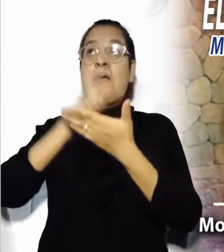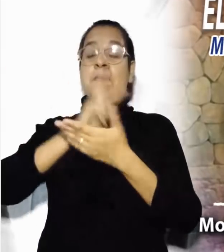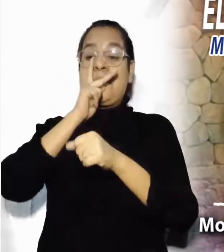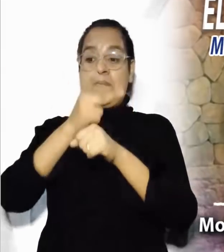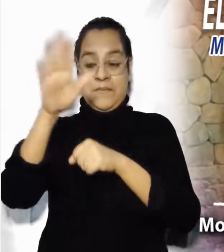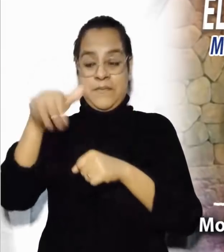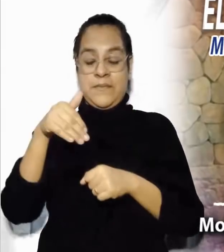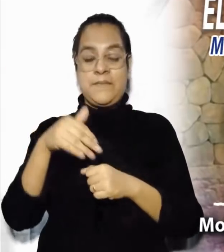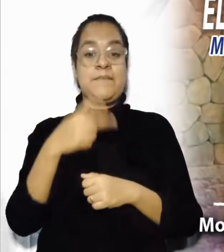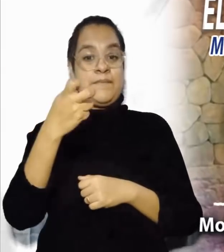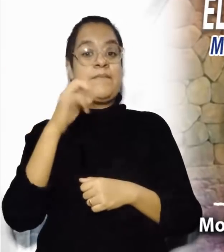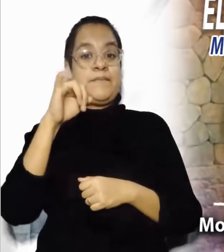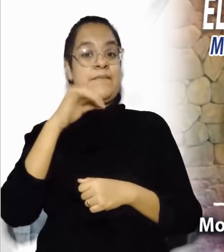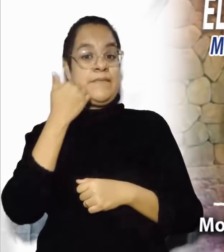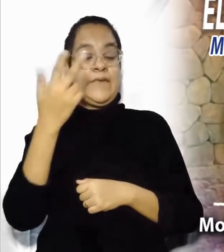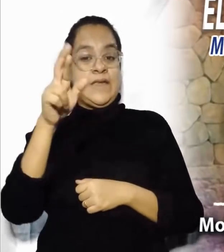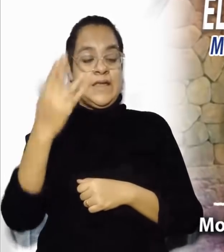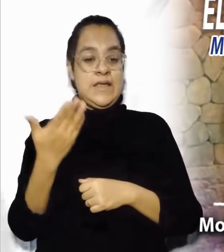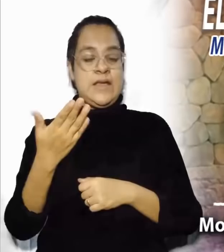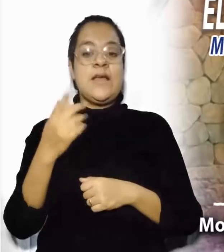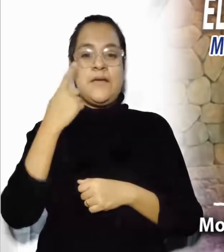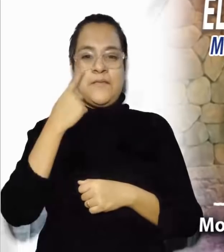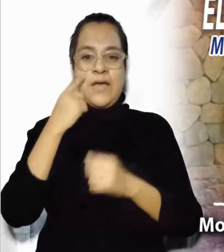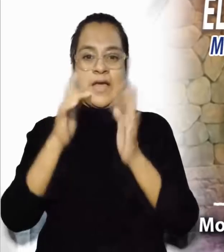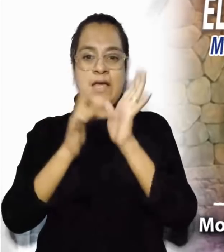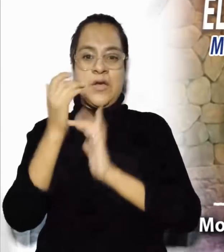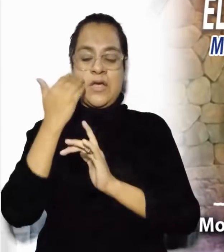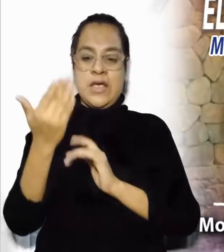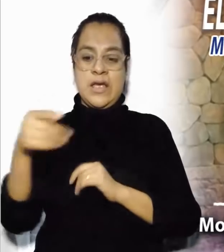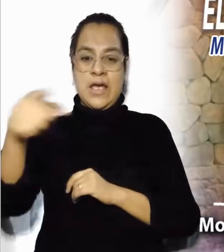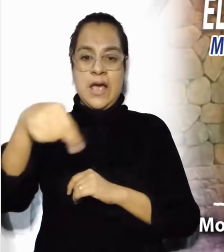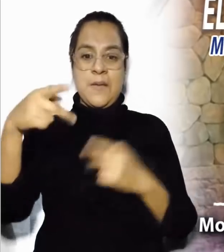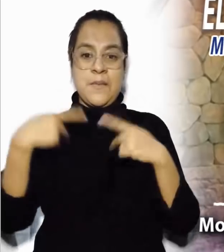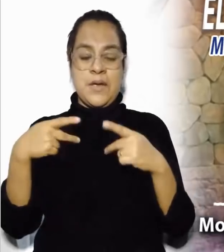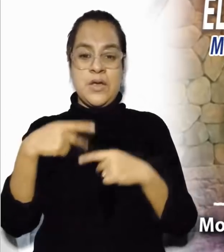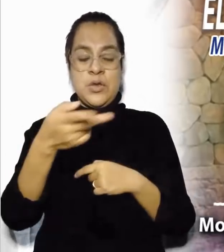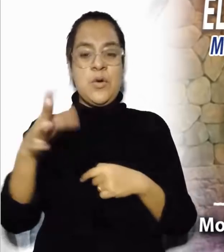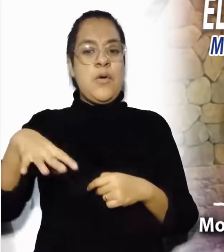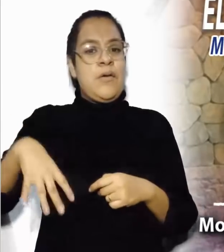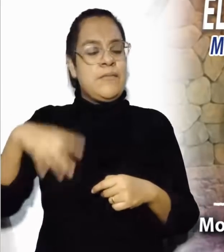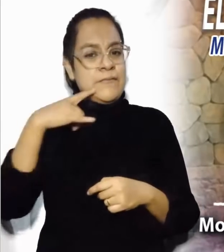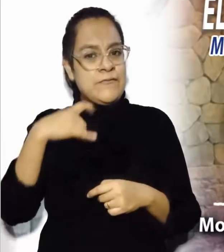Jesús exhorta a sus interlocutores para que se estuercen en tomar conciencia de las